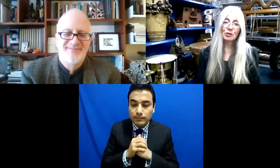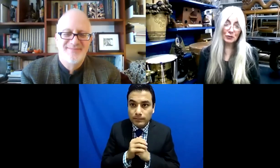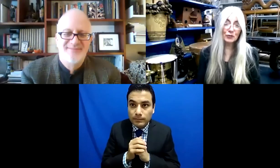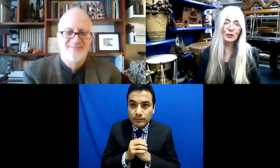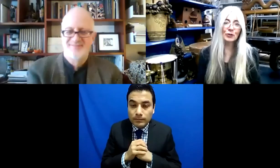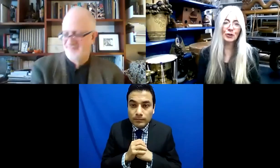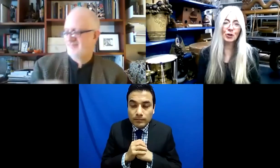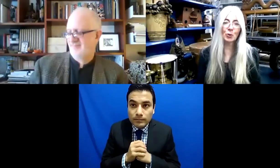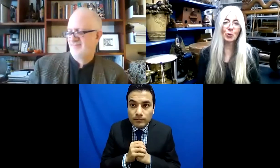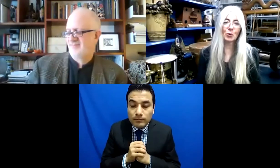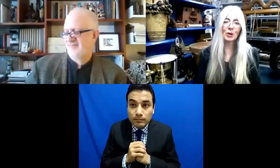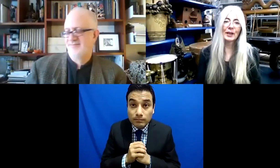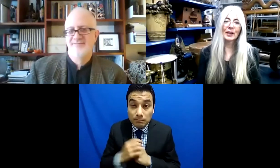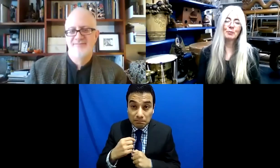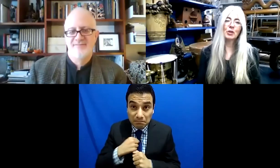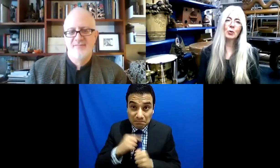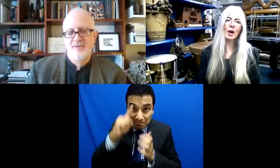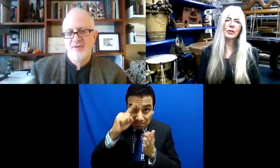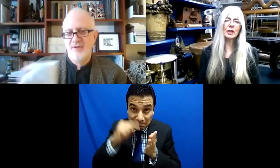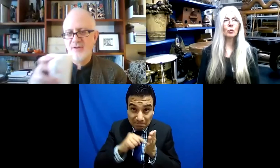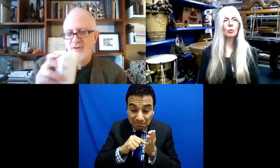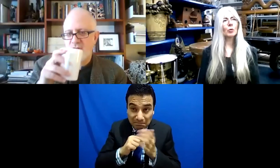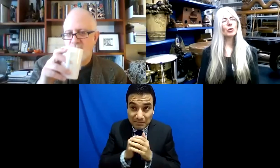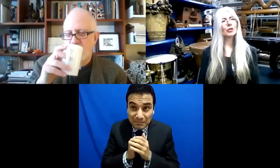No creo que tendría que haber una diferencia.